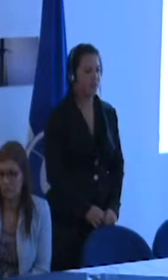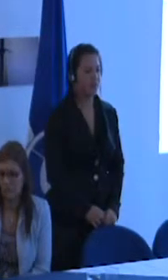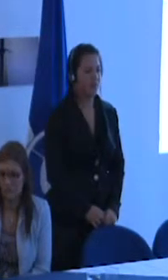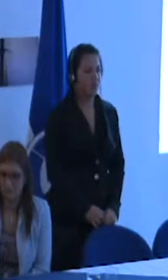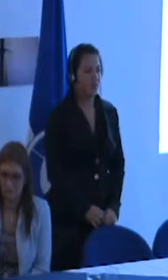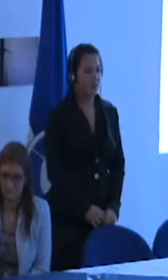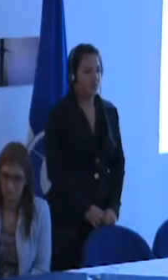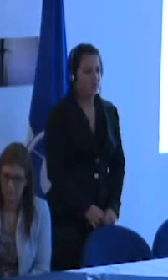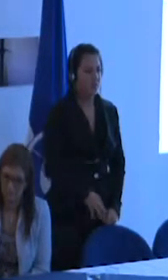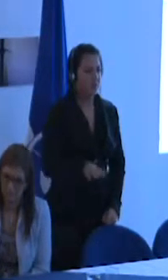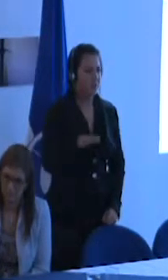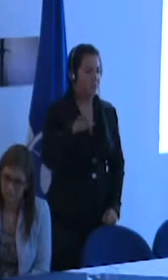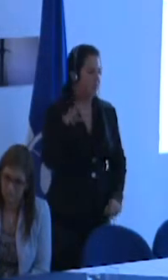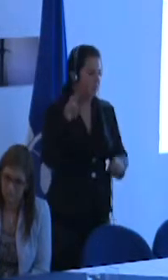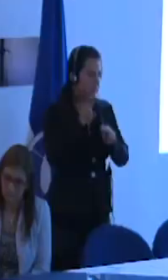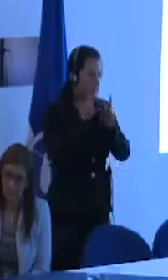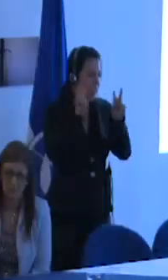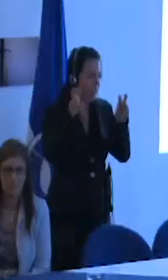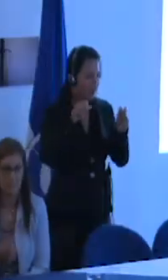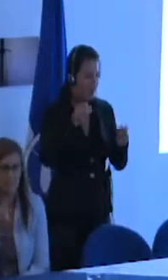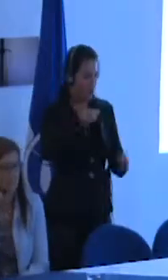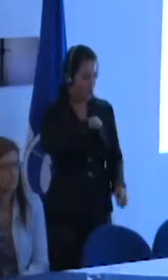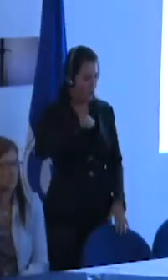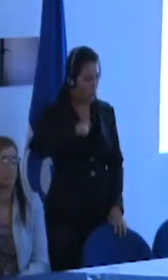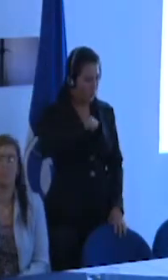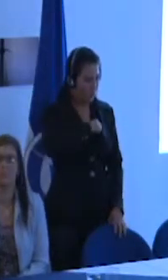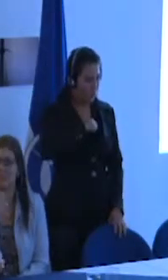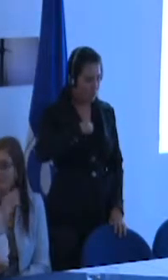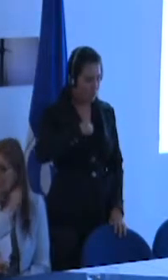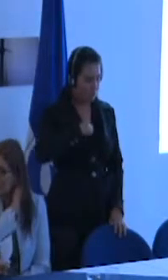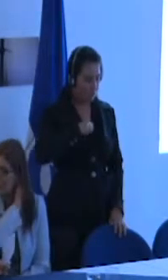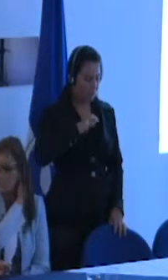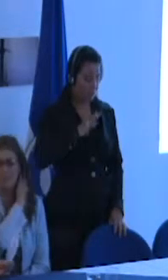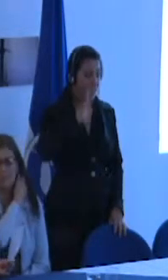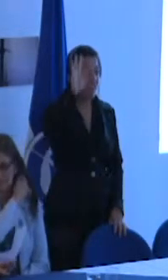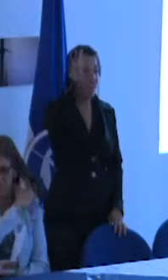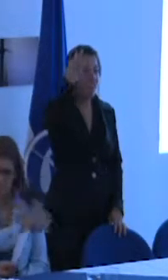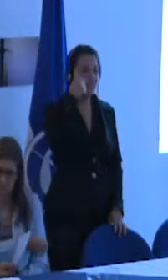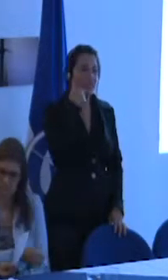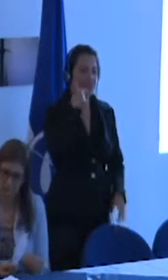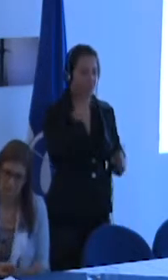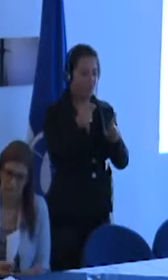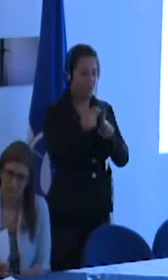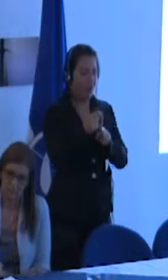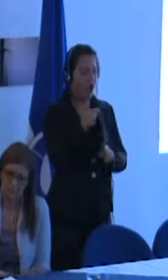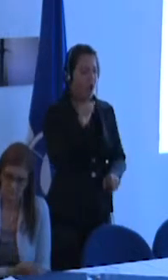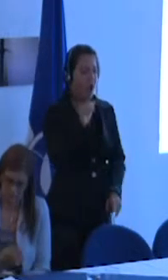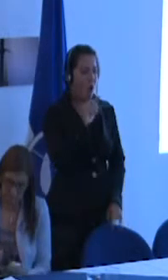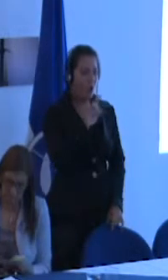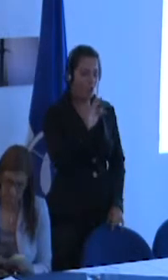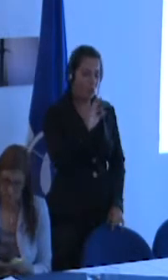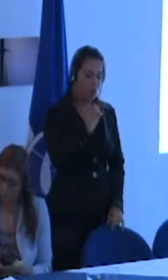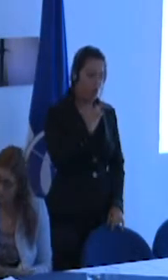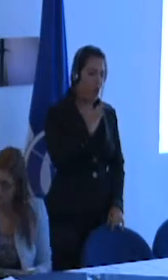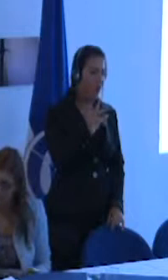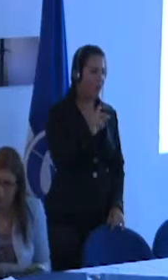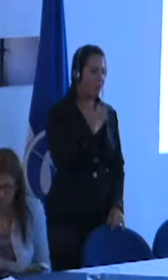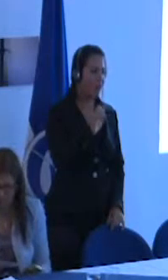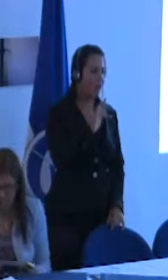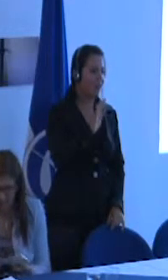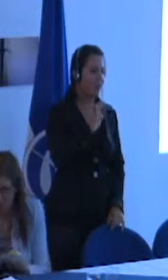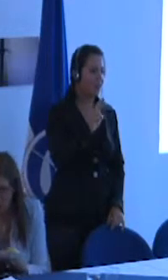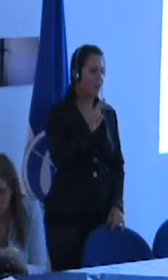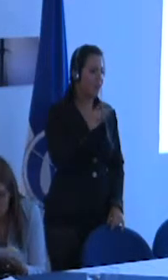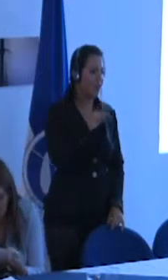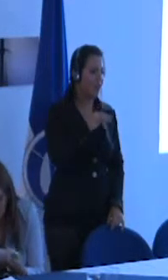La cuestión de la autonomía, de la que hablamos también, en Francia hablamos también de autodeterminación, permite a las